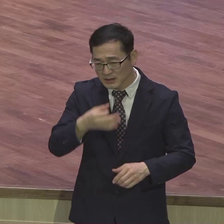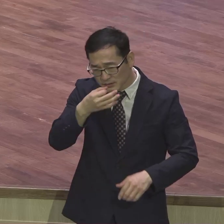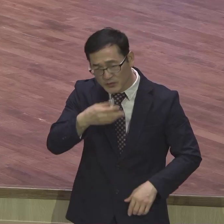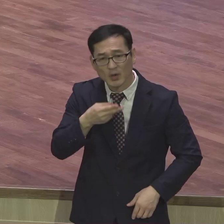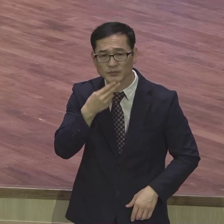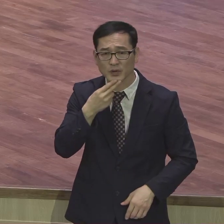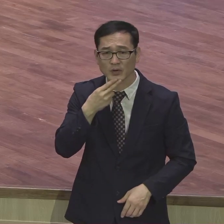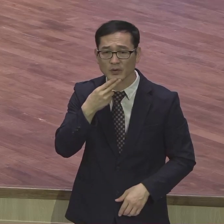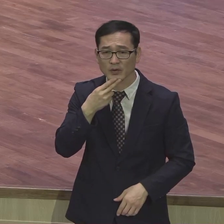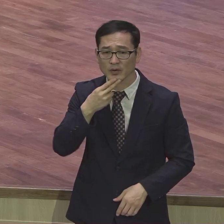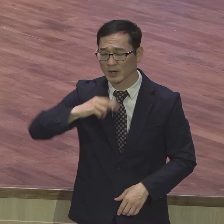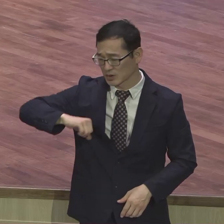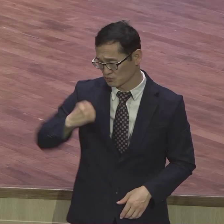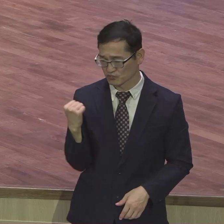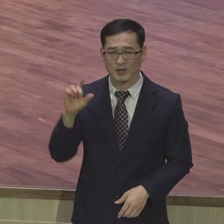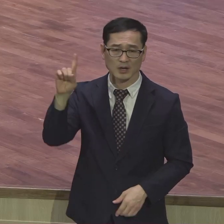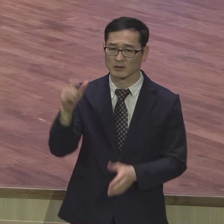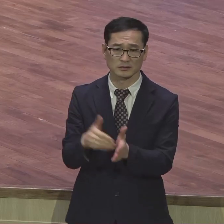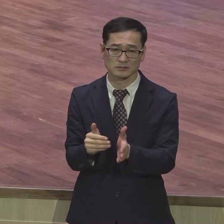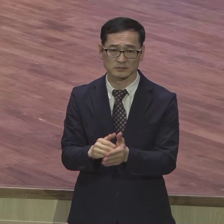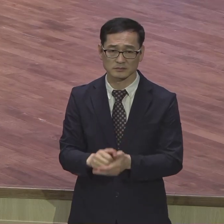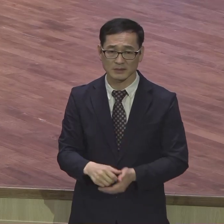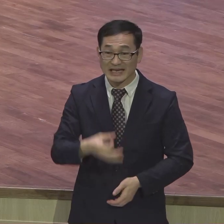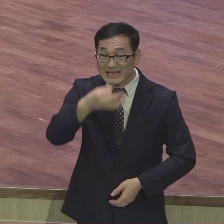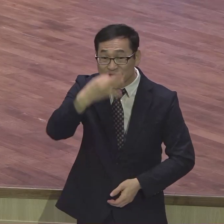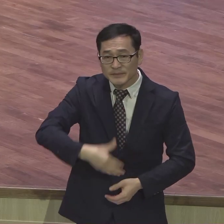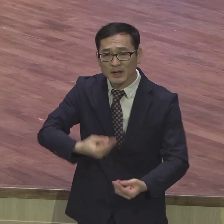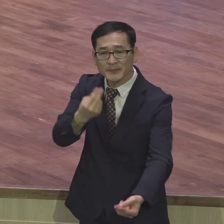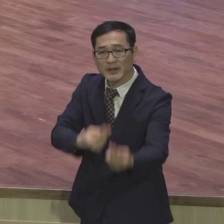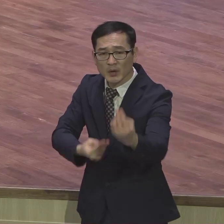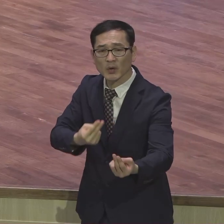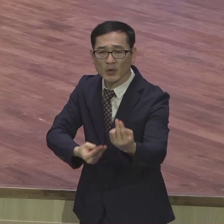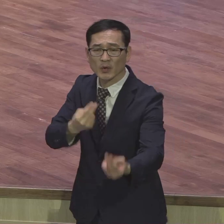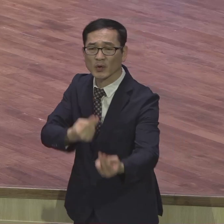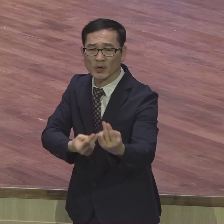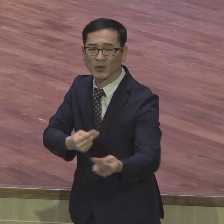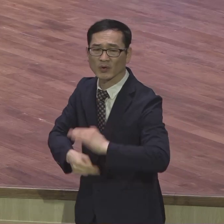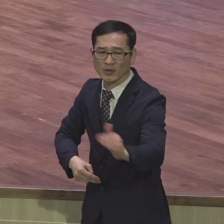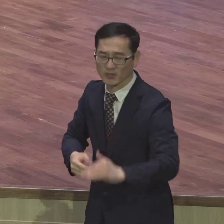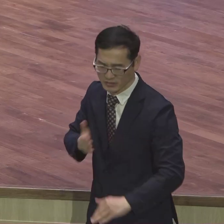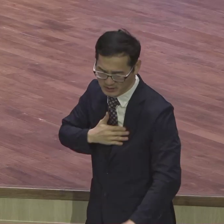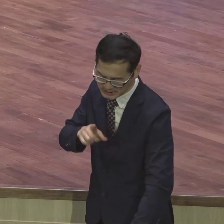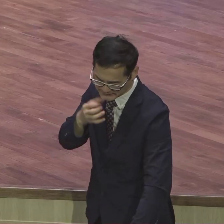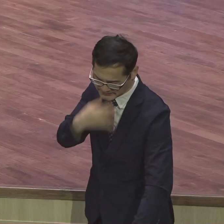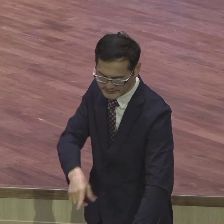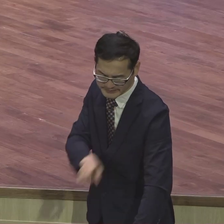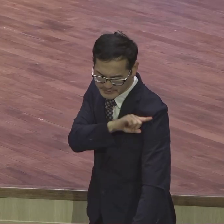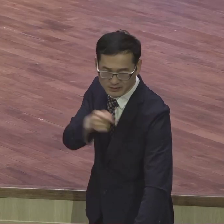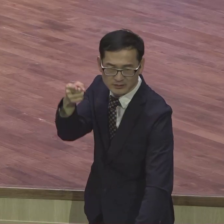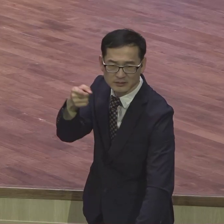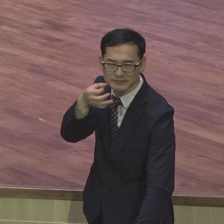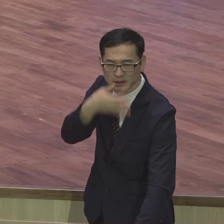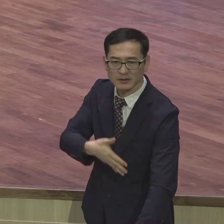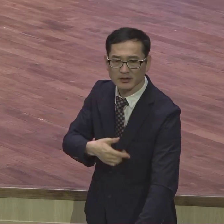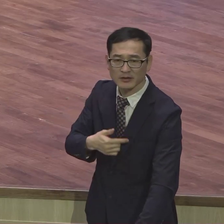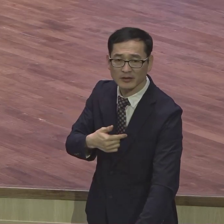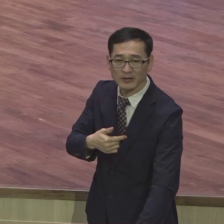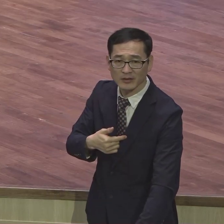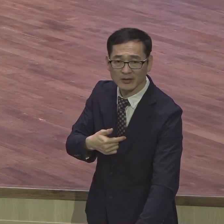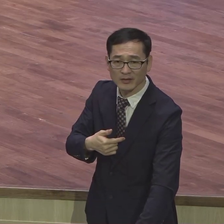힘들다고 말하면 나같이 힘든 사람이 있어요 힘들다가 뭐가 힘들어요 내가 하니까 힘든 거예요 하나님 주신 힘으로 하면